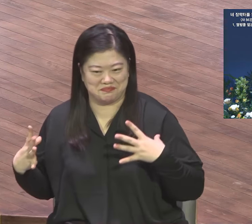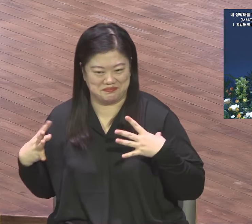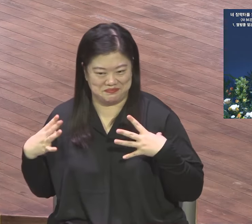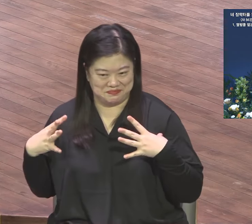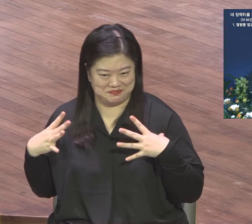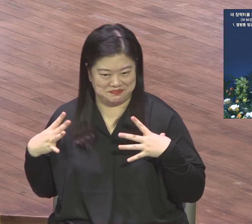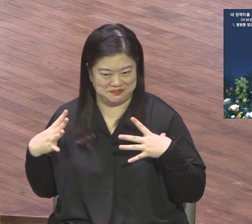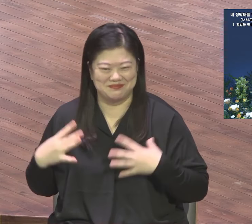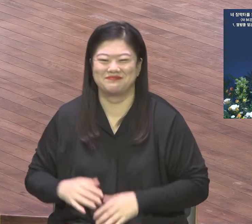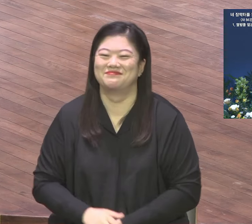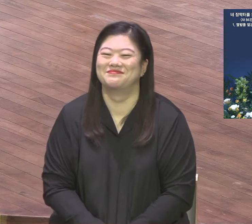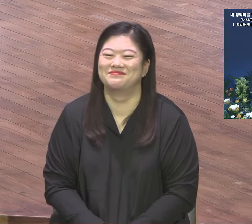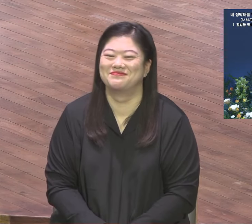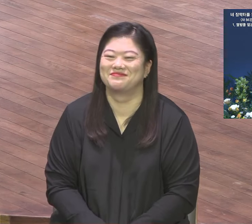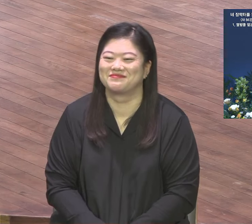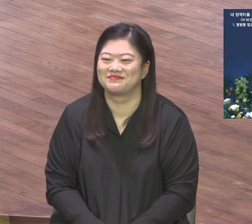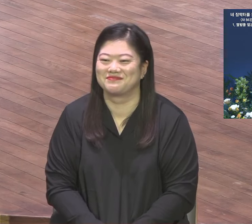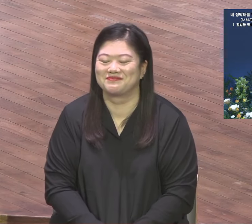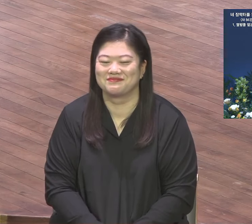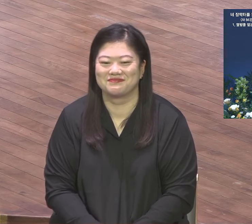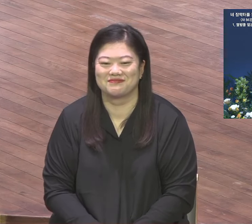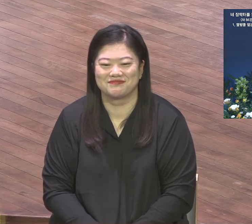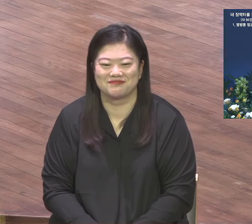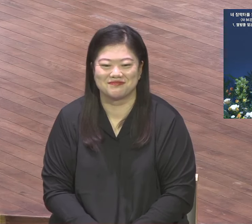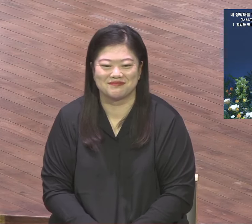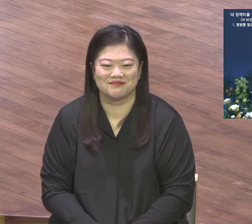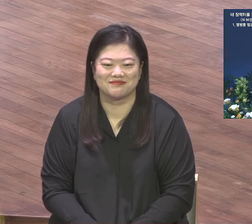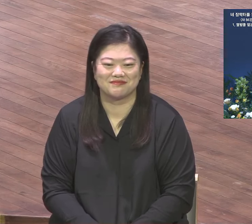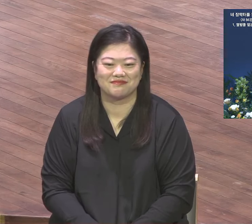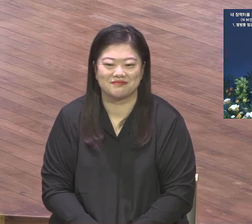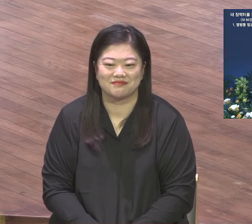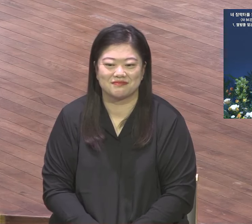여러분 우리 교회는 다르죠.